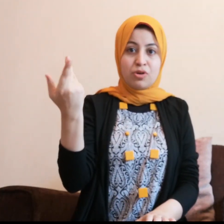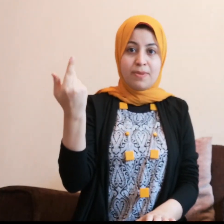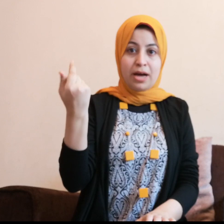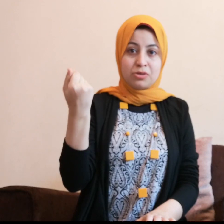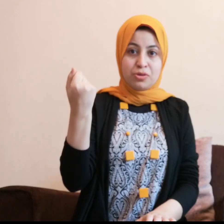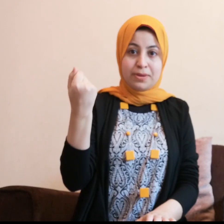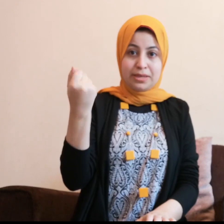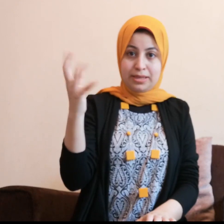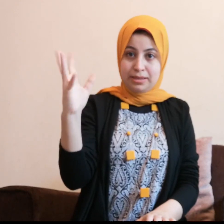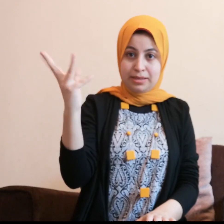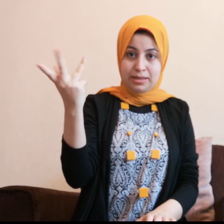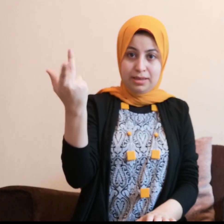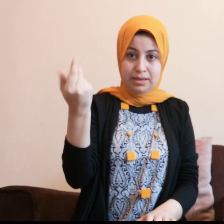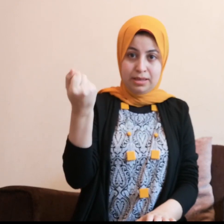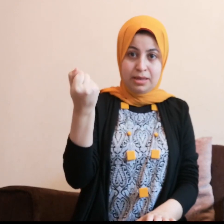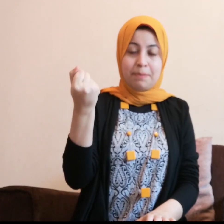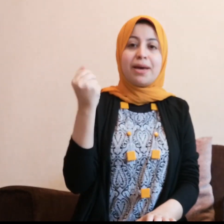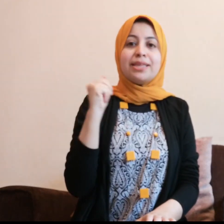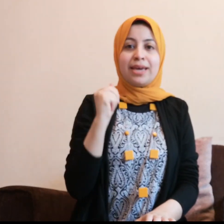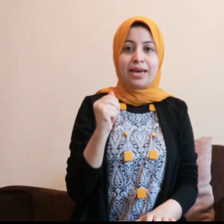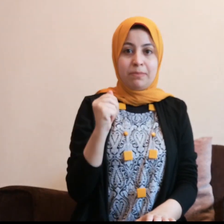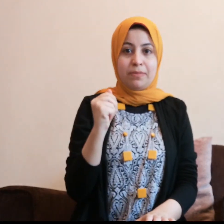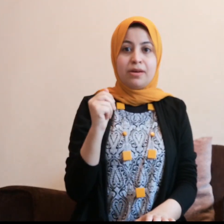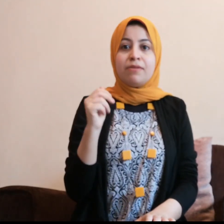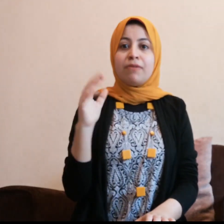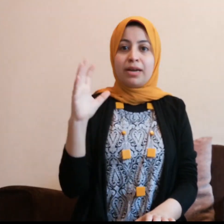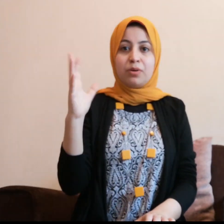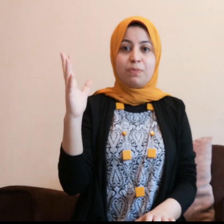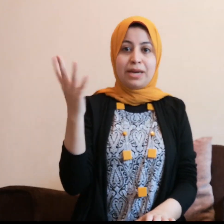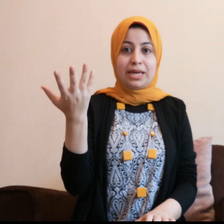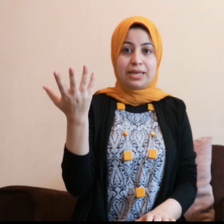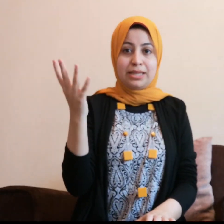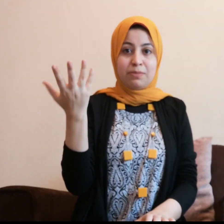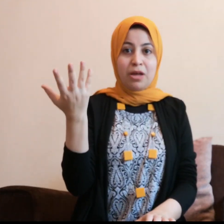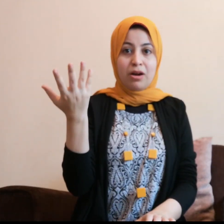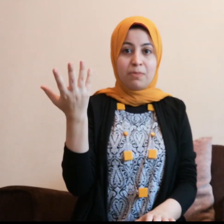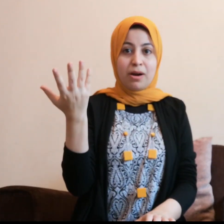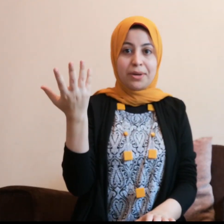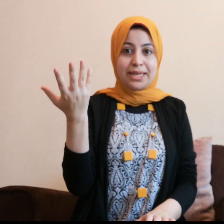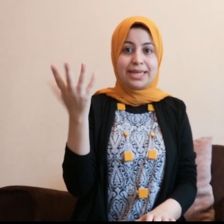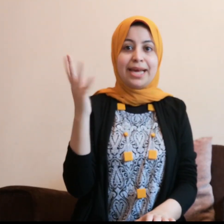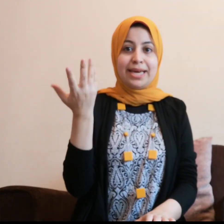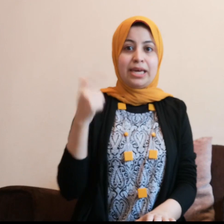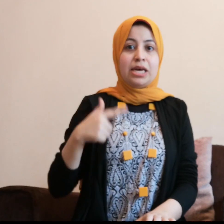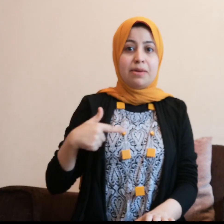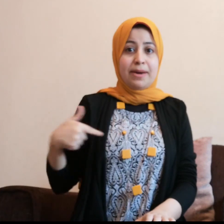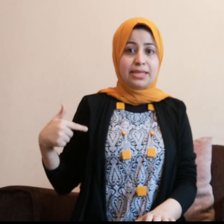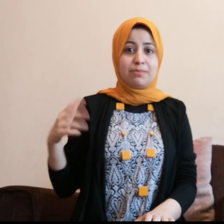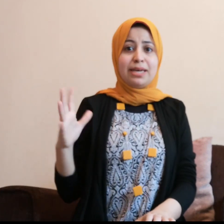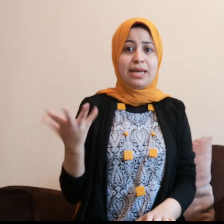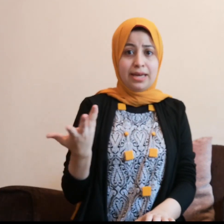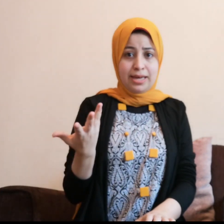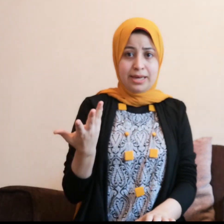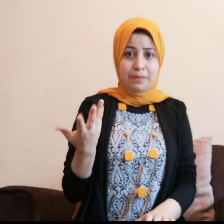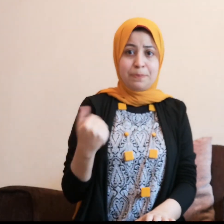صابع على صابع كده بقيت كاما سوف نأخذ بلاء يجب أن تحرق من رواسطة هنا سوف نأخذ بلاء